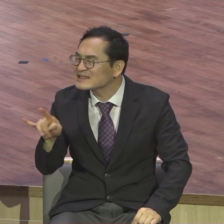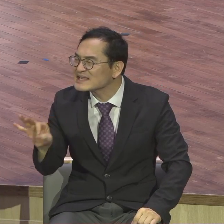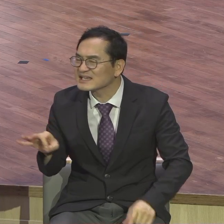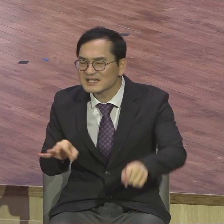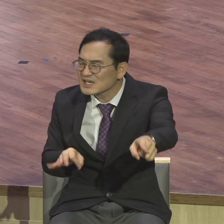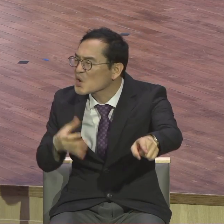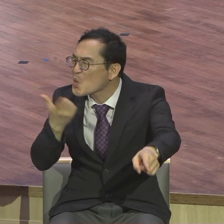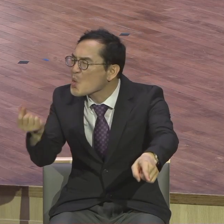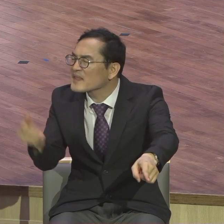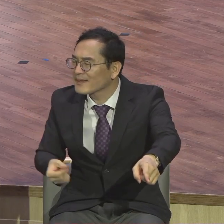합니다